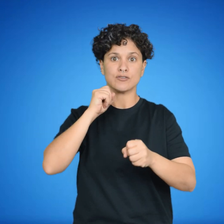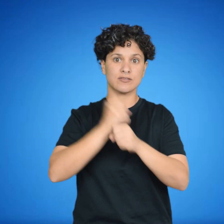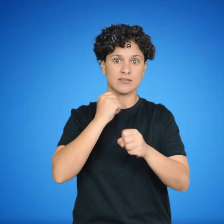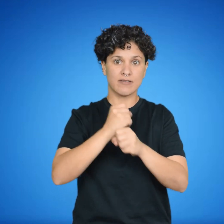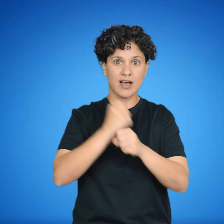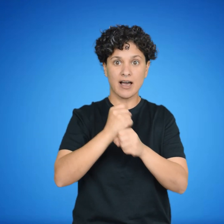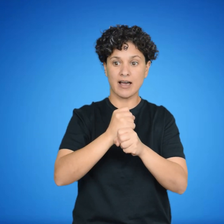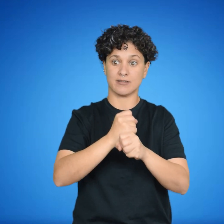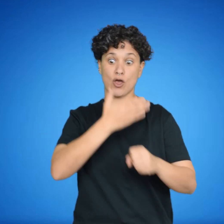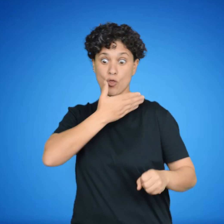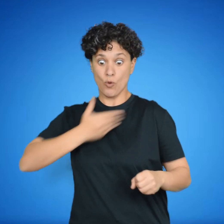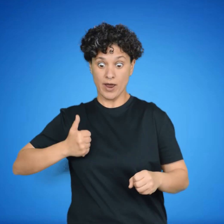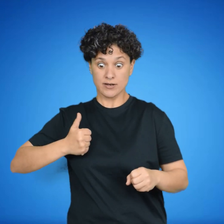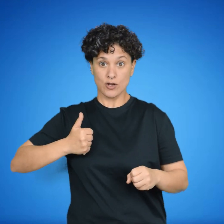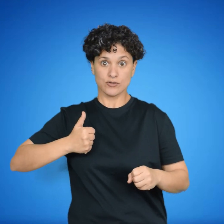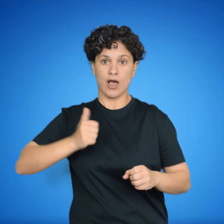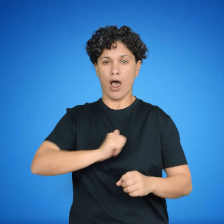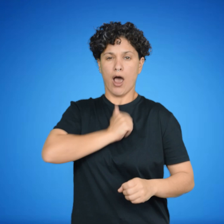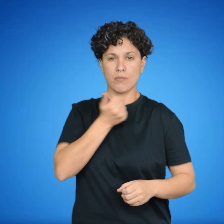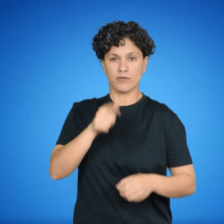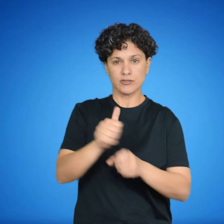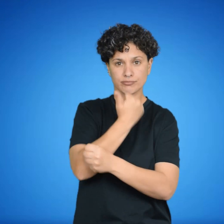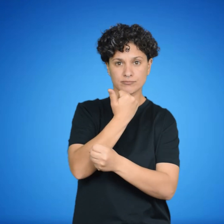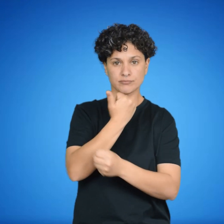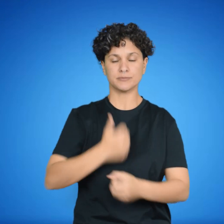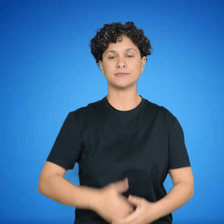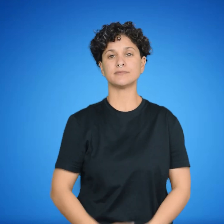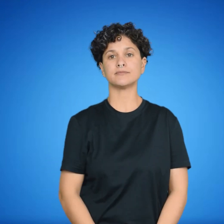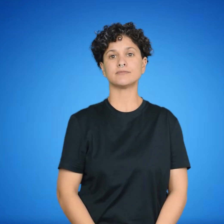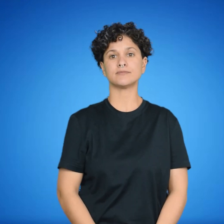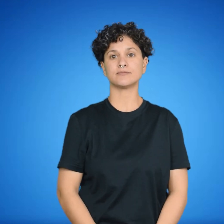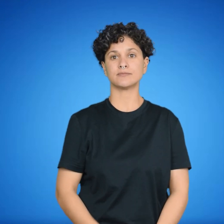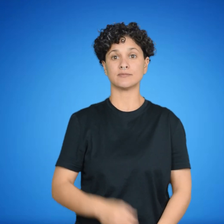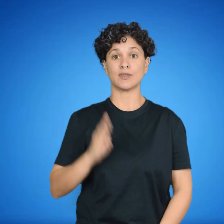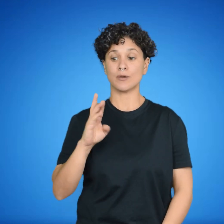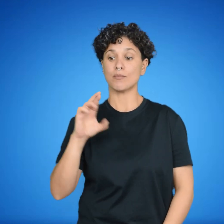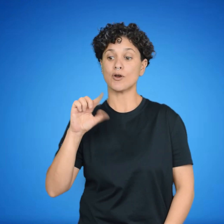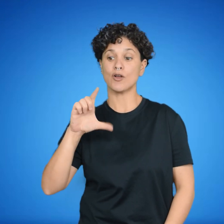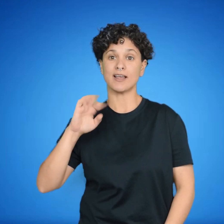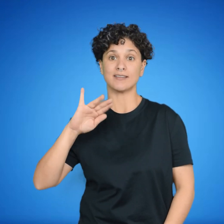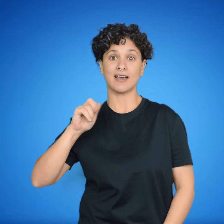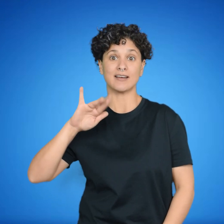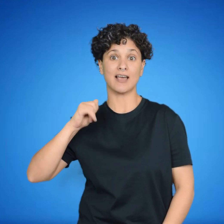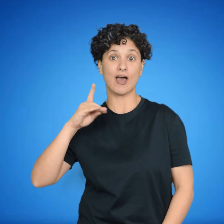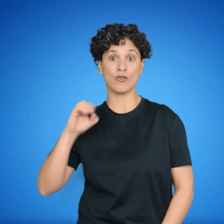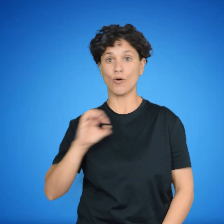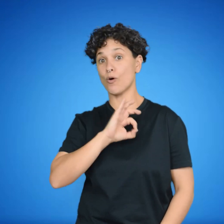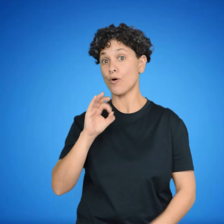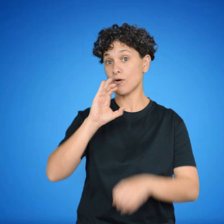capitalistas quienes se quedan con la plusvalía del trabajo de los obreros. El proletariado,